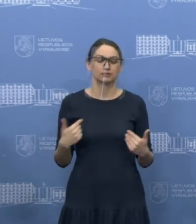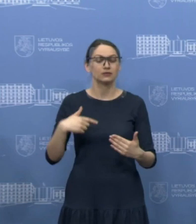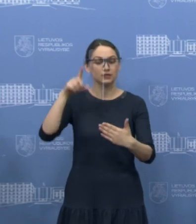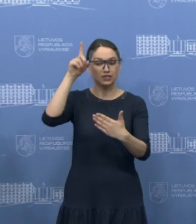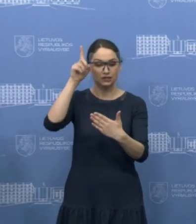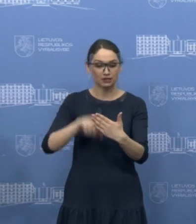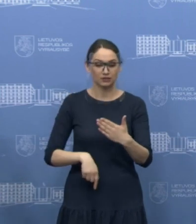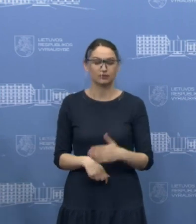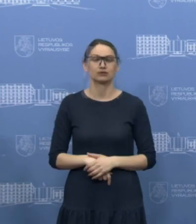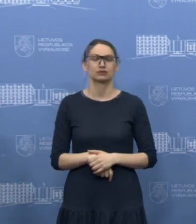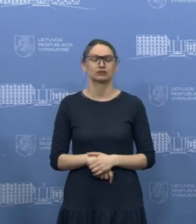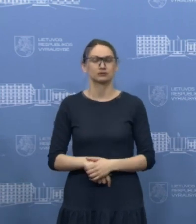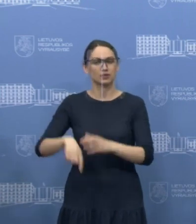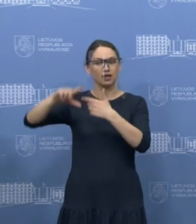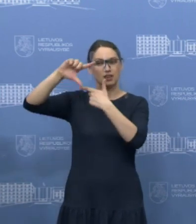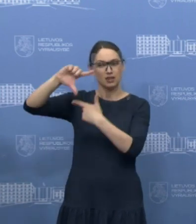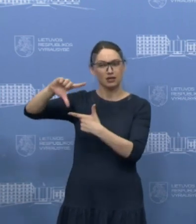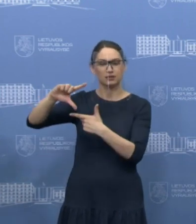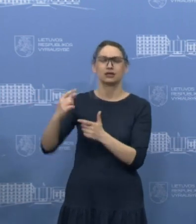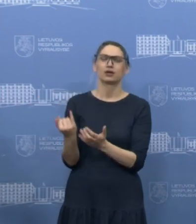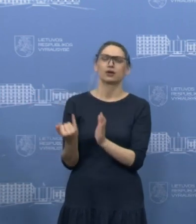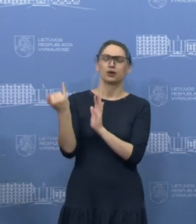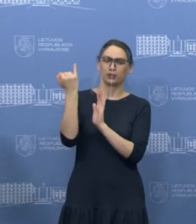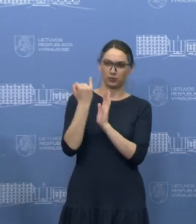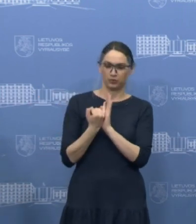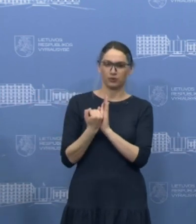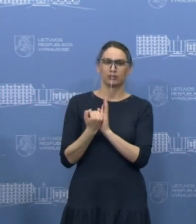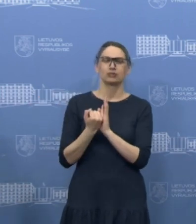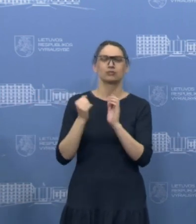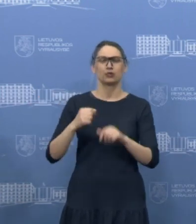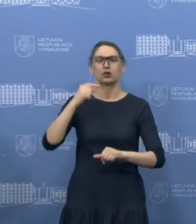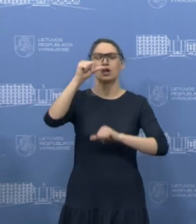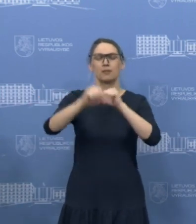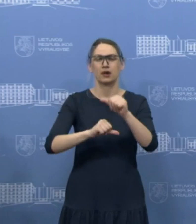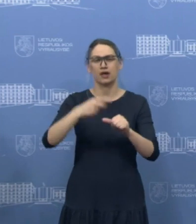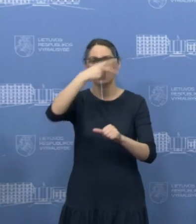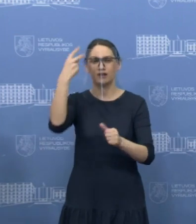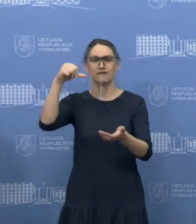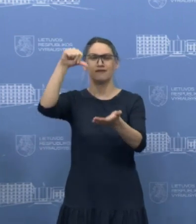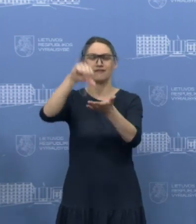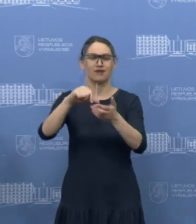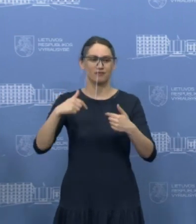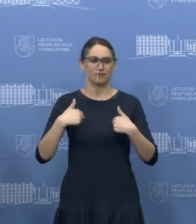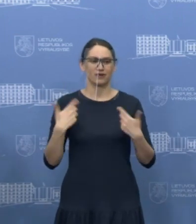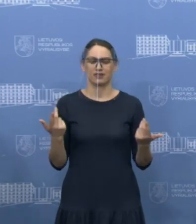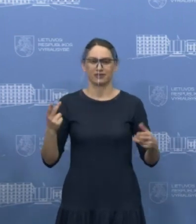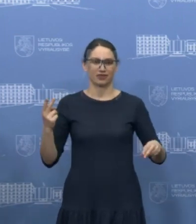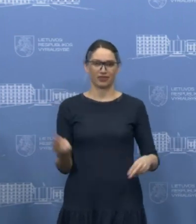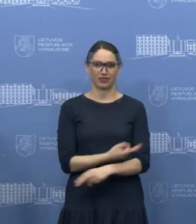LRT vis dėl toliais mums atstovauti Lietuvai, todėl, kad mes dar neturėjom progos.